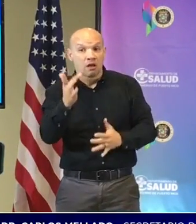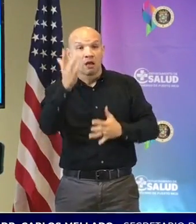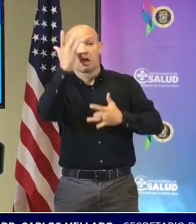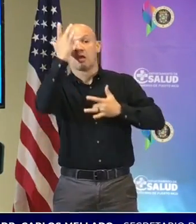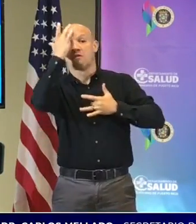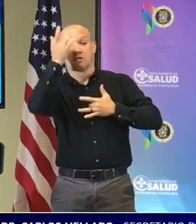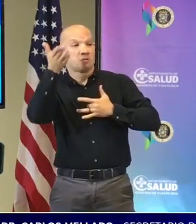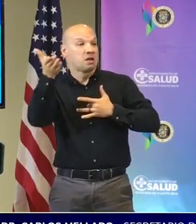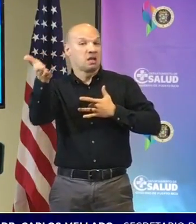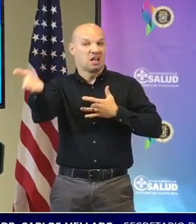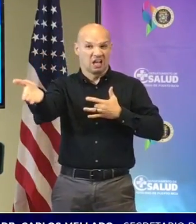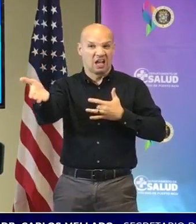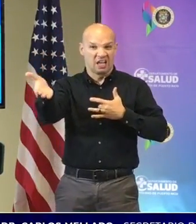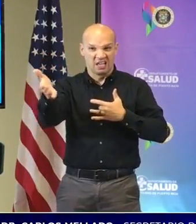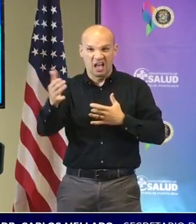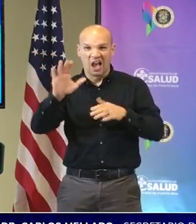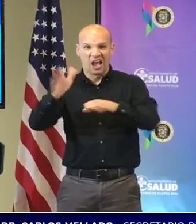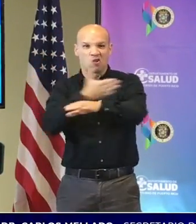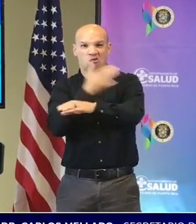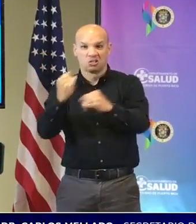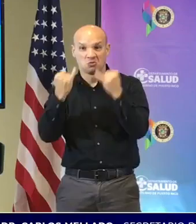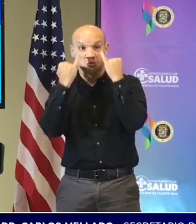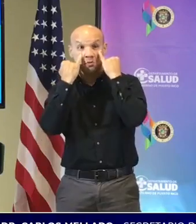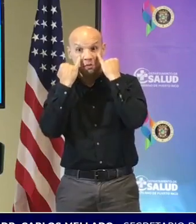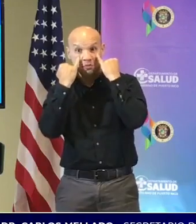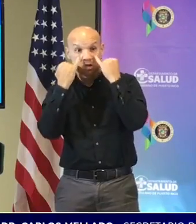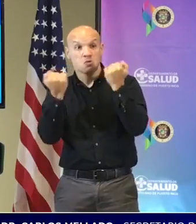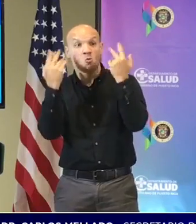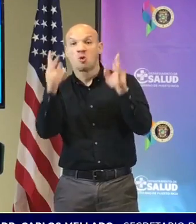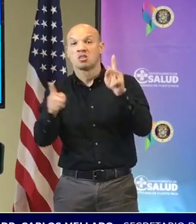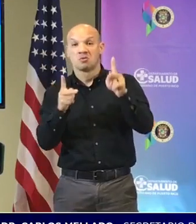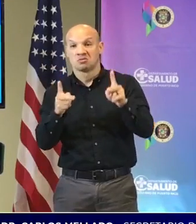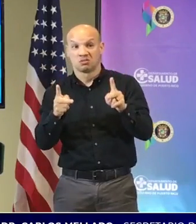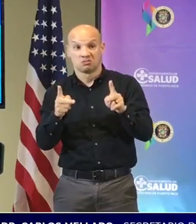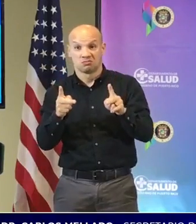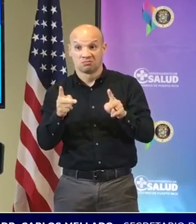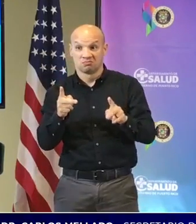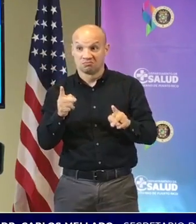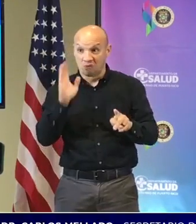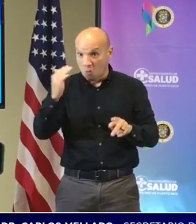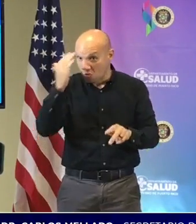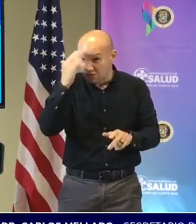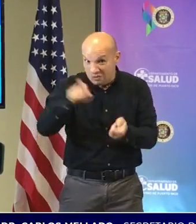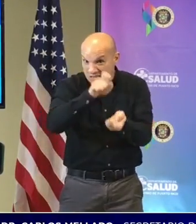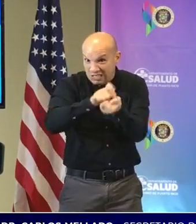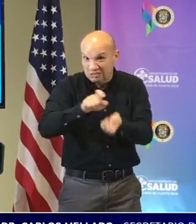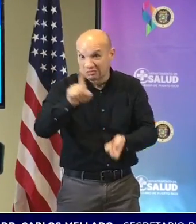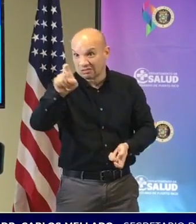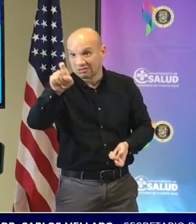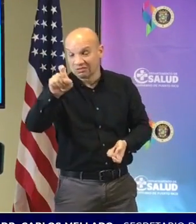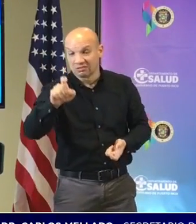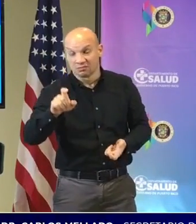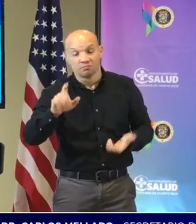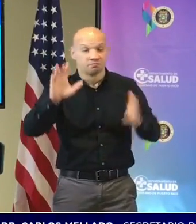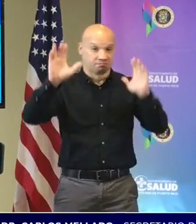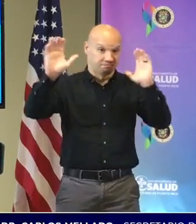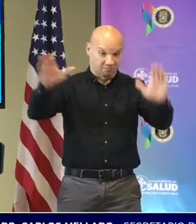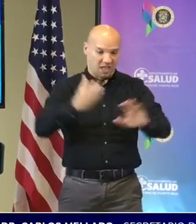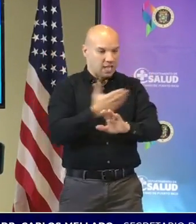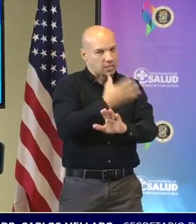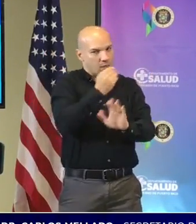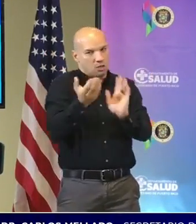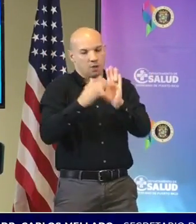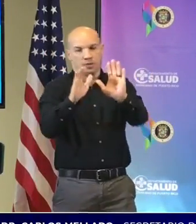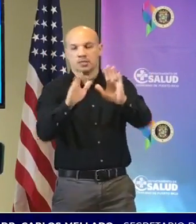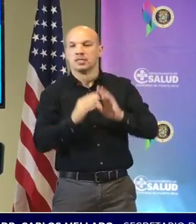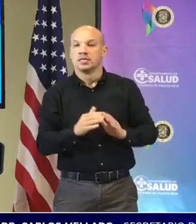en esta actividad el fin de semana y antes que ella me corte pero no porque si se sabe que hay una actividad donde van a